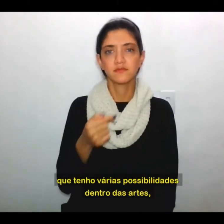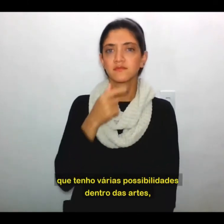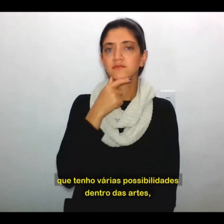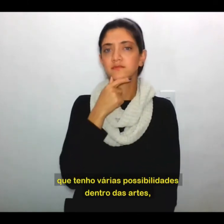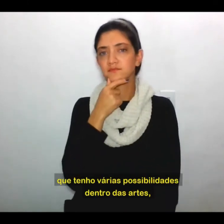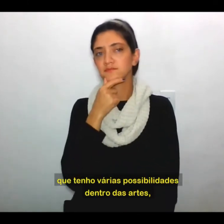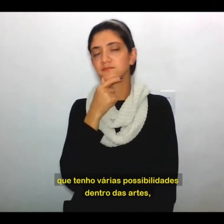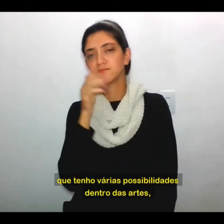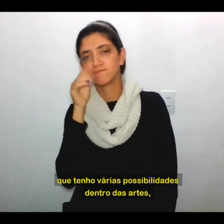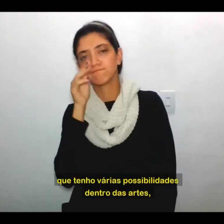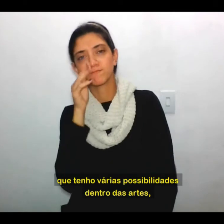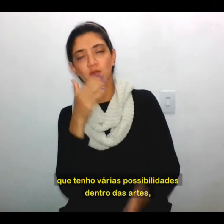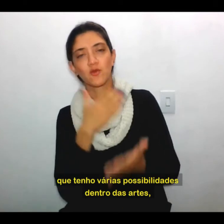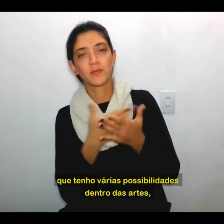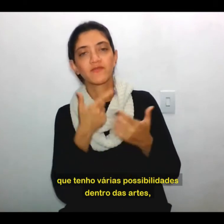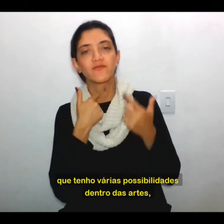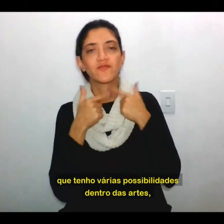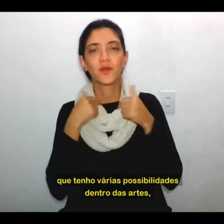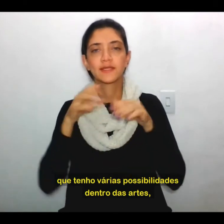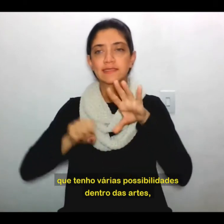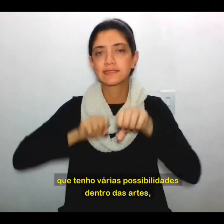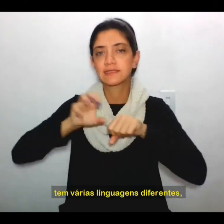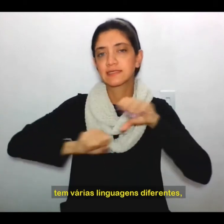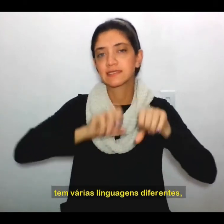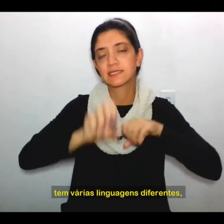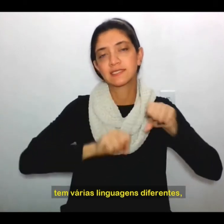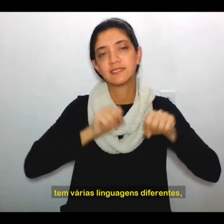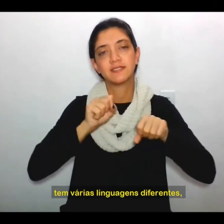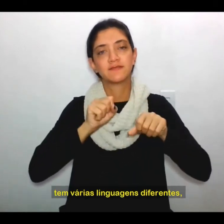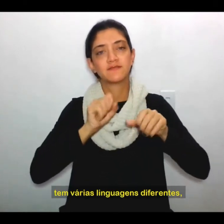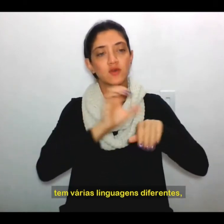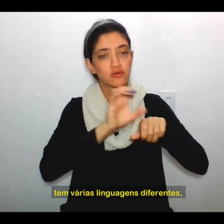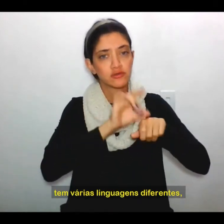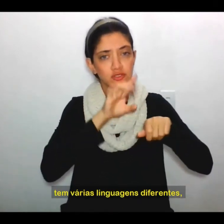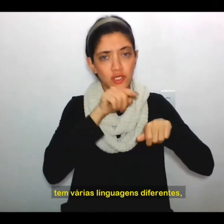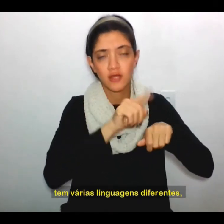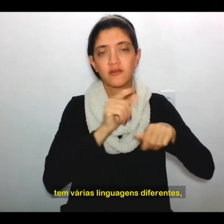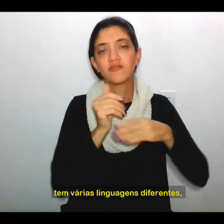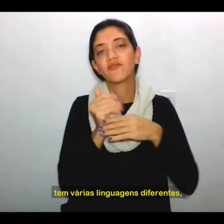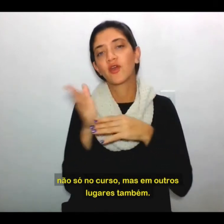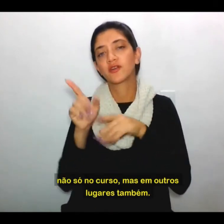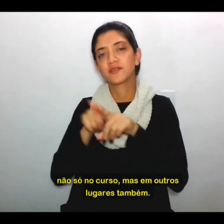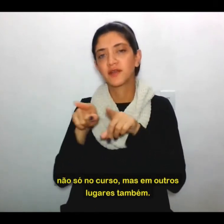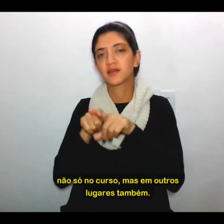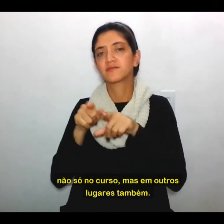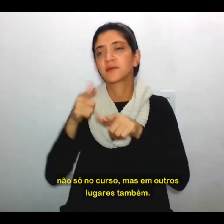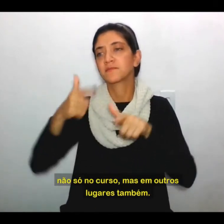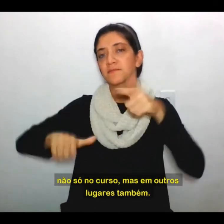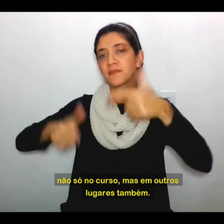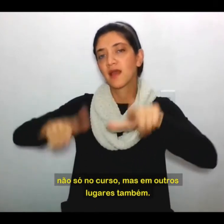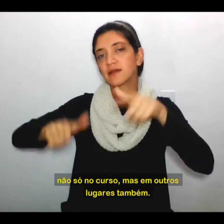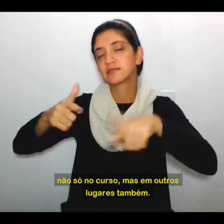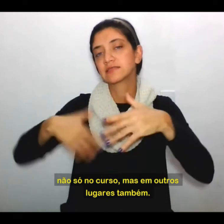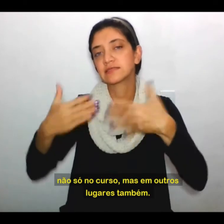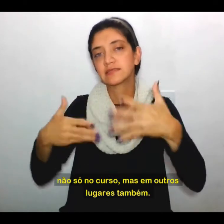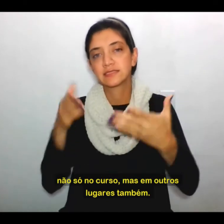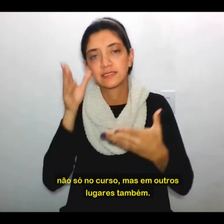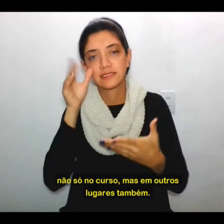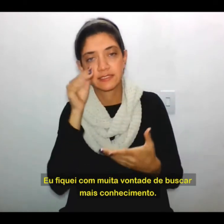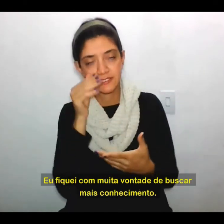possibilidades dentro das artes. Tem várias linguagens diferentes, não só no curso, mas em outros lugares também. Fiquei